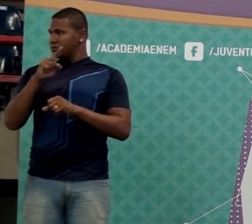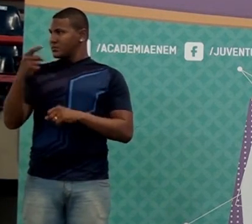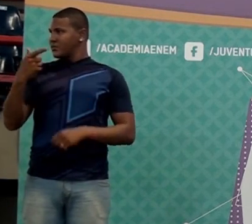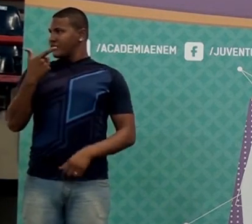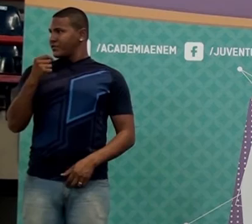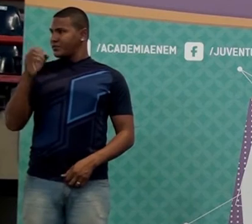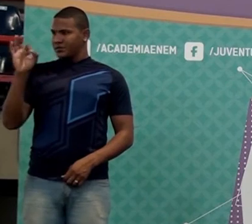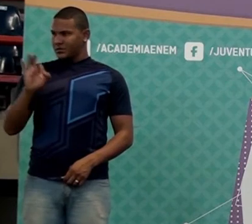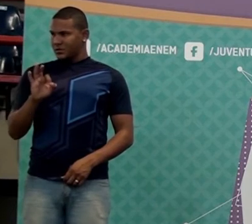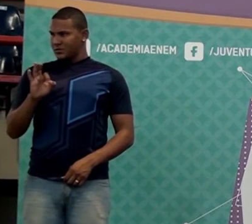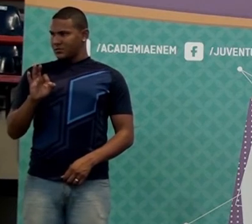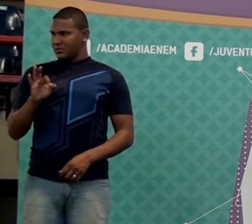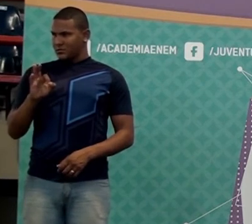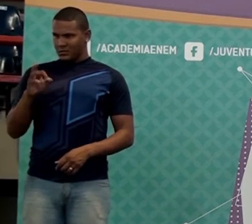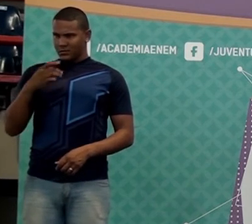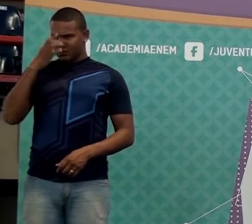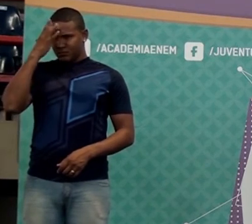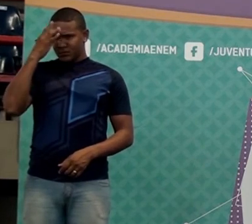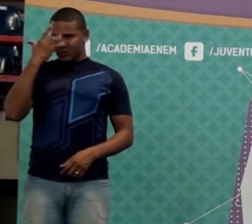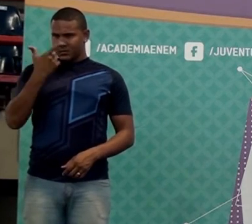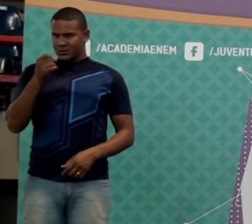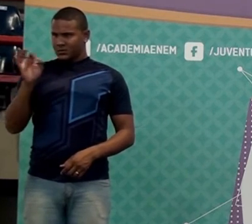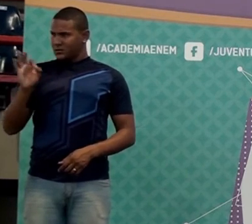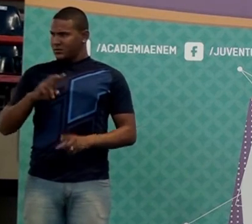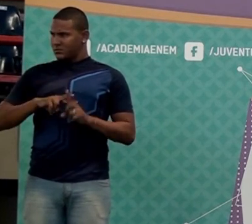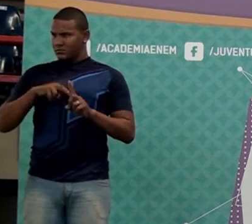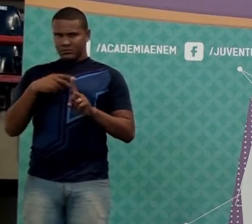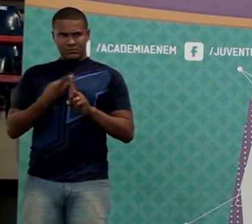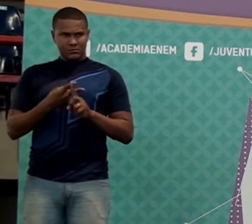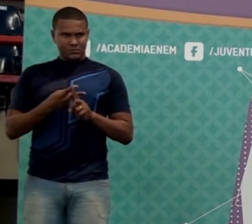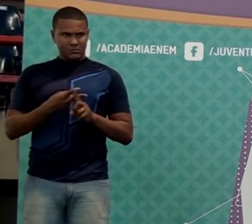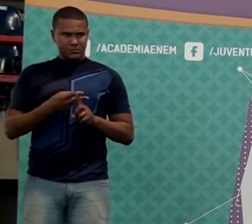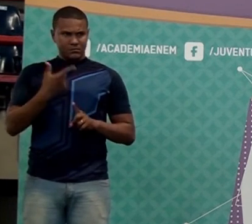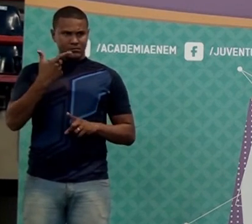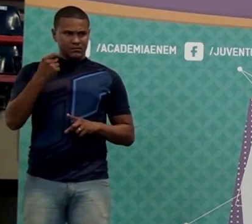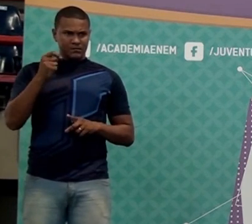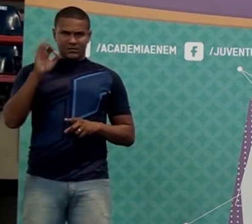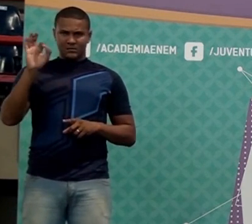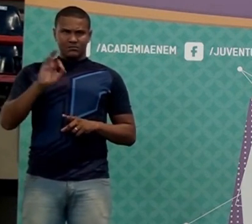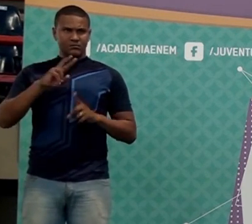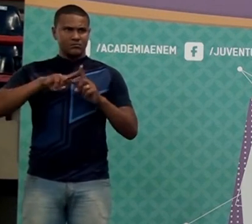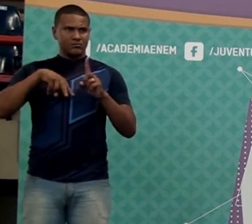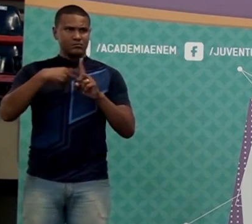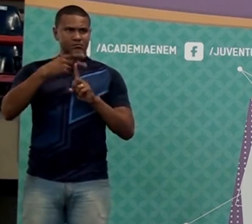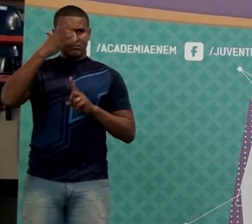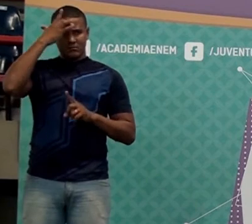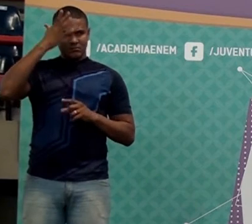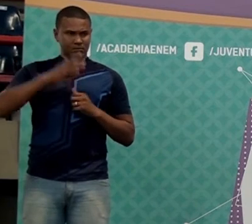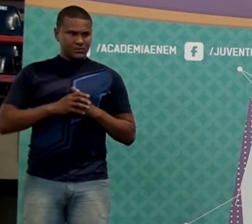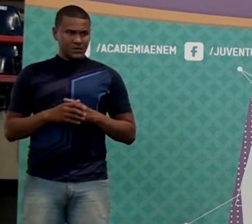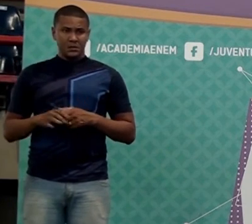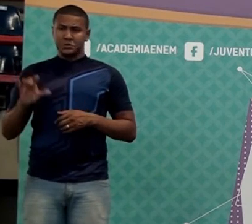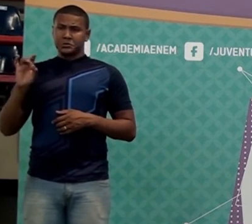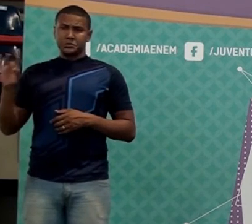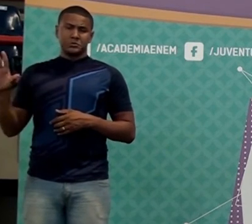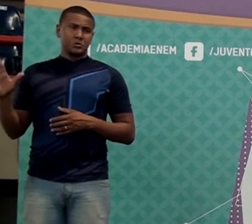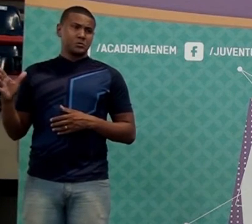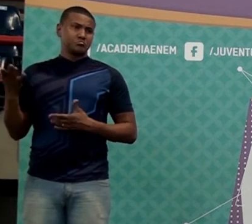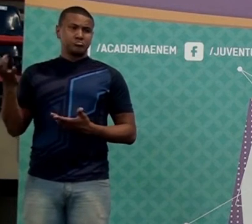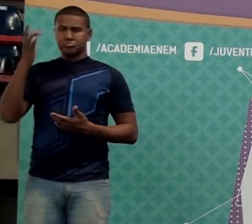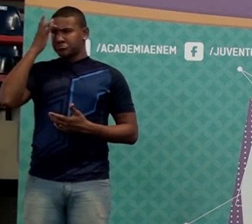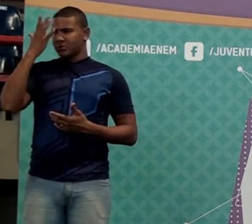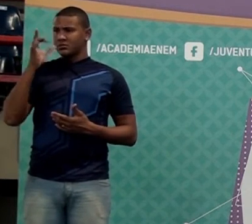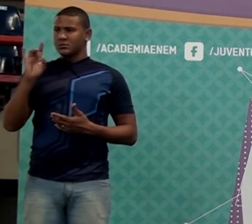%? É. Me responda aqui uma coisa. Aumentar 20%, basta multiplicar o valor por